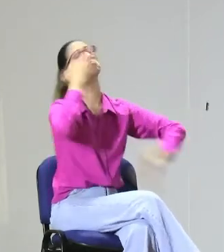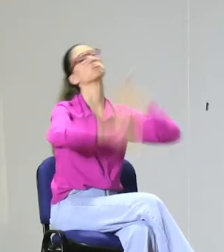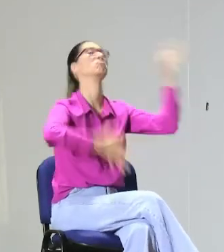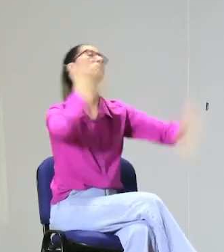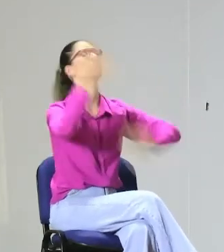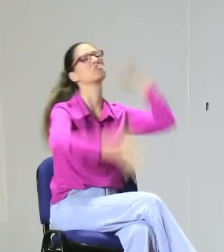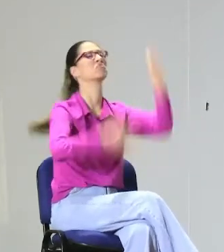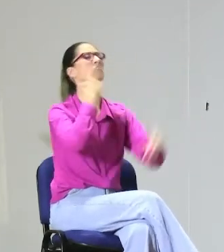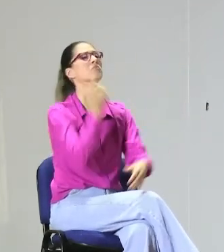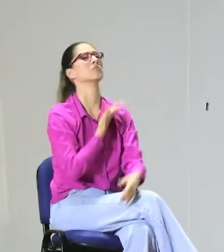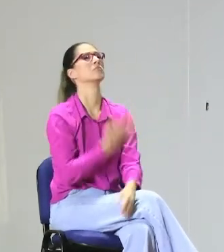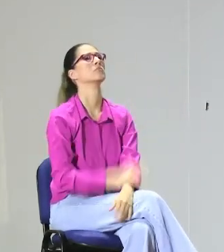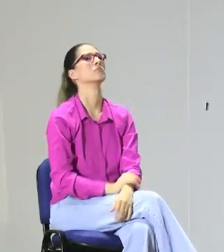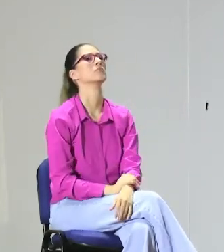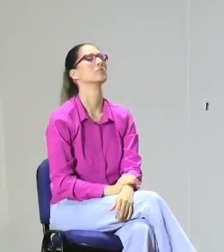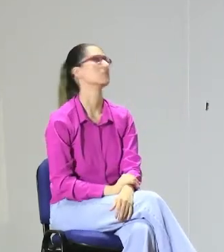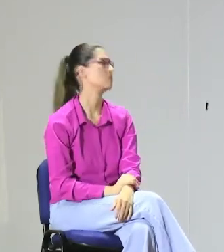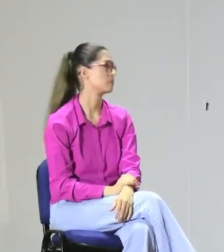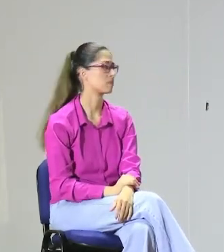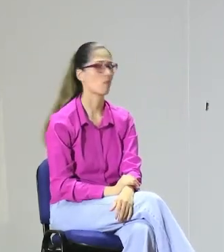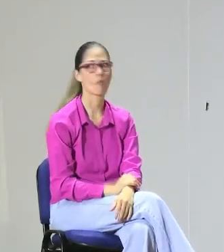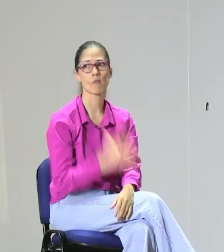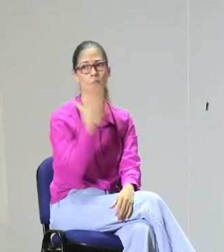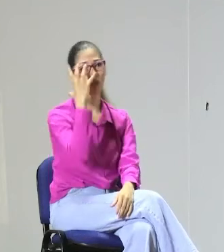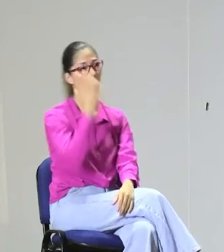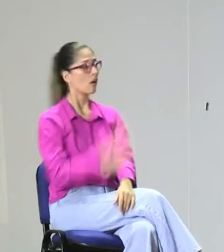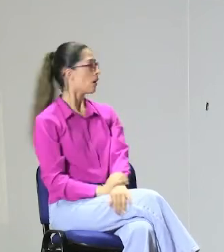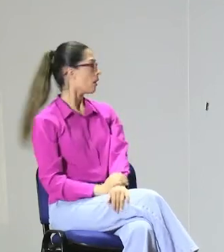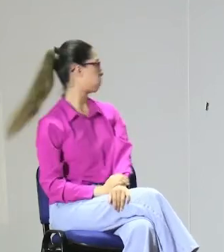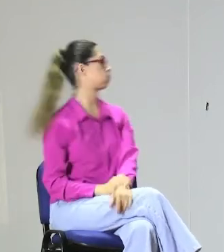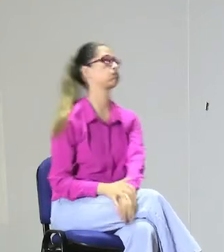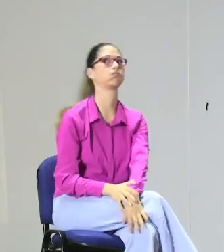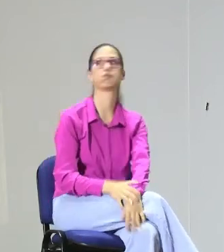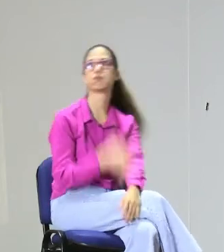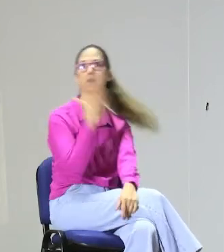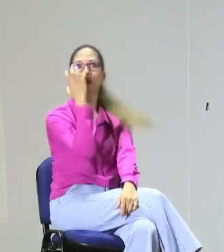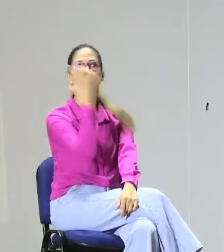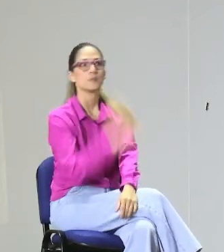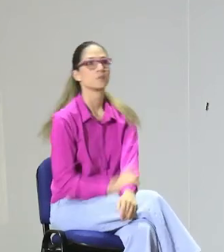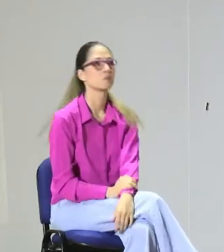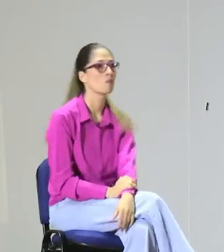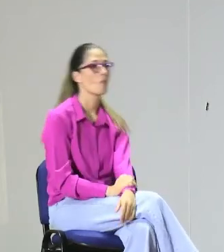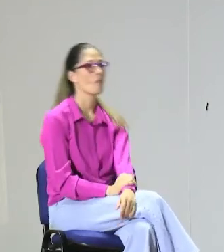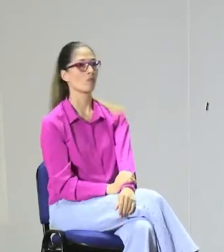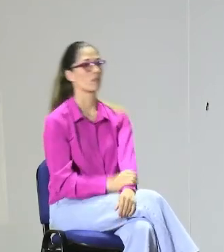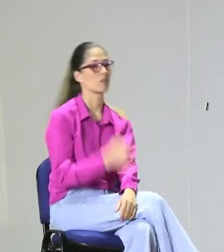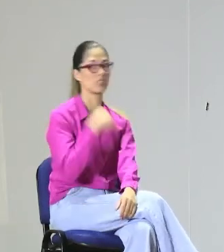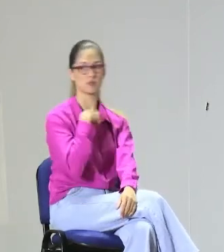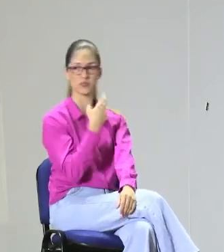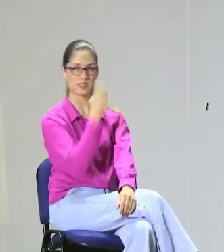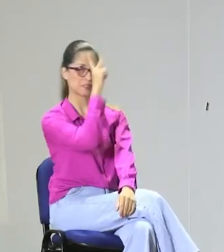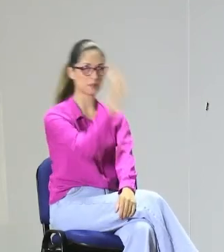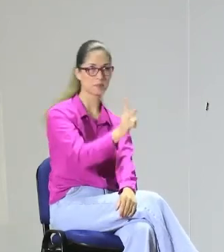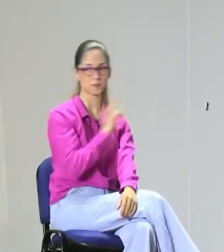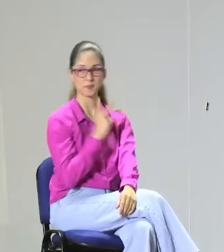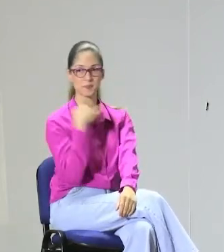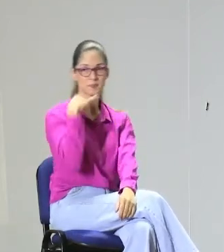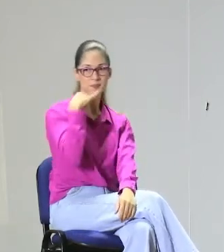acompañados de sus hijos sordos. Entonces, yo empecé a dar una información en lengua de señas y los padres, había un padre de familia que